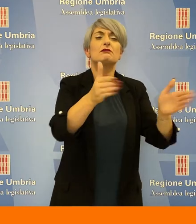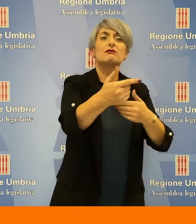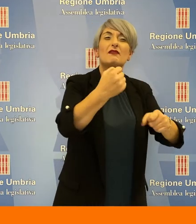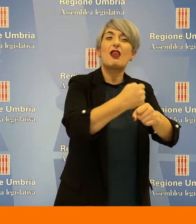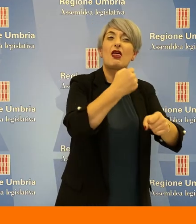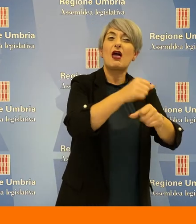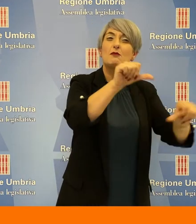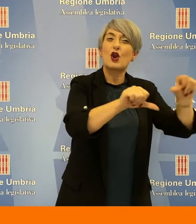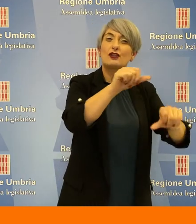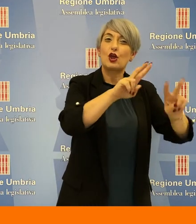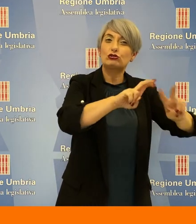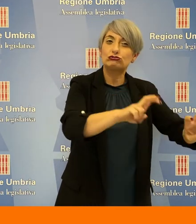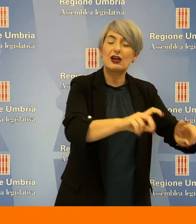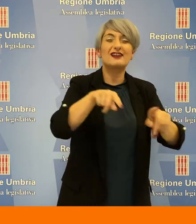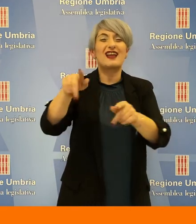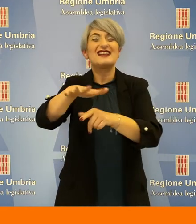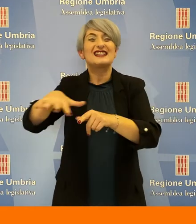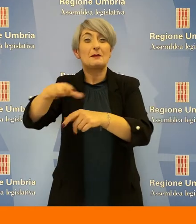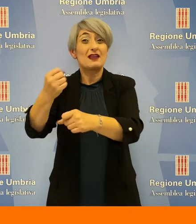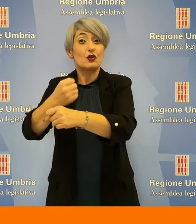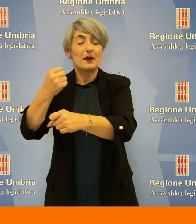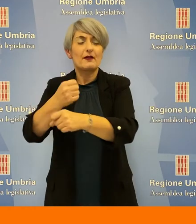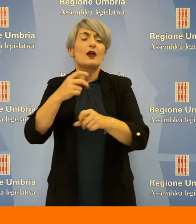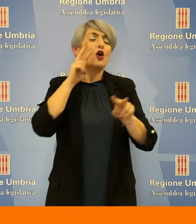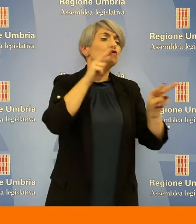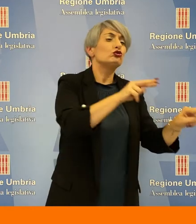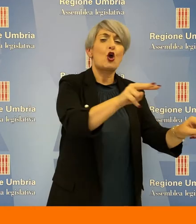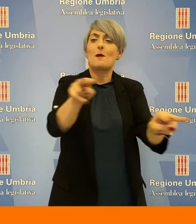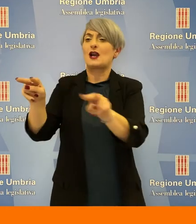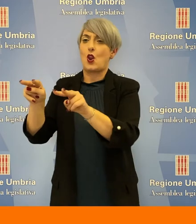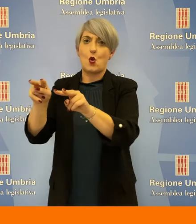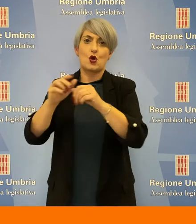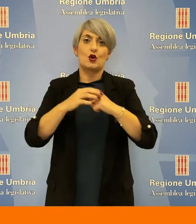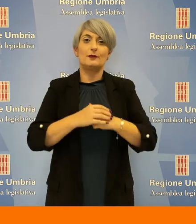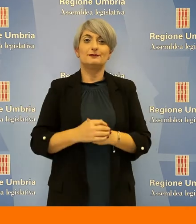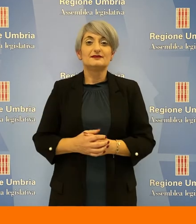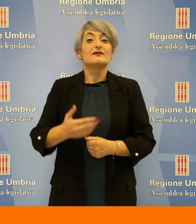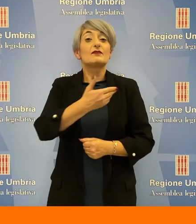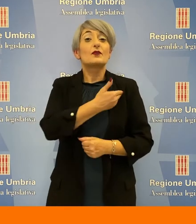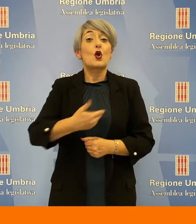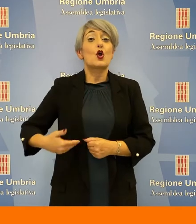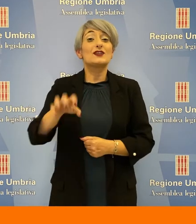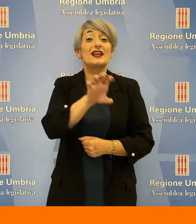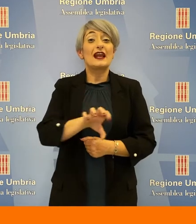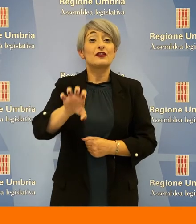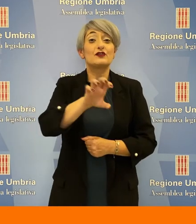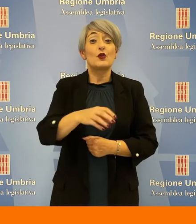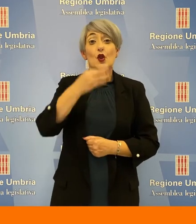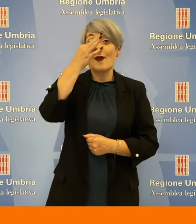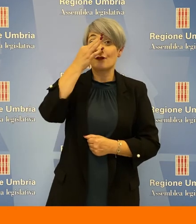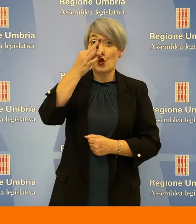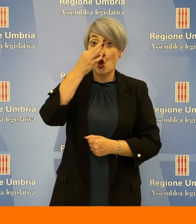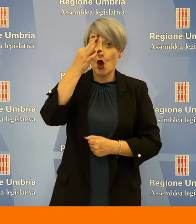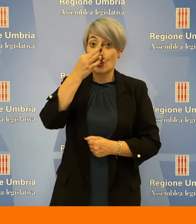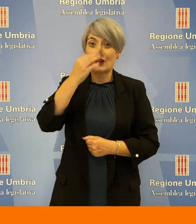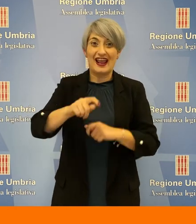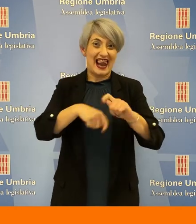laboratori di ricerca e in altri spazi operativi. Il consigliere regionale Paola Fioroni della Lega,